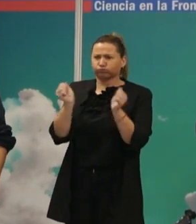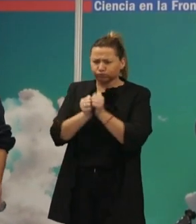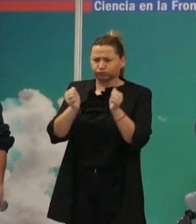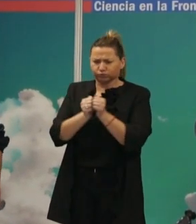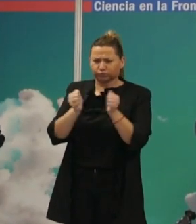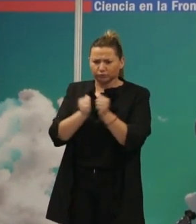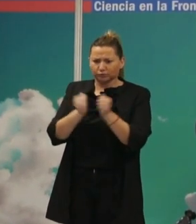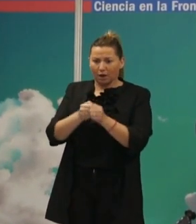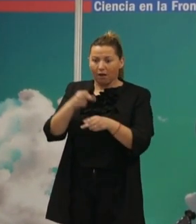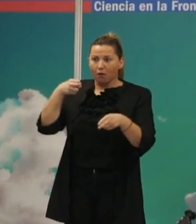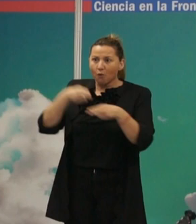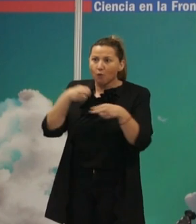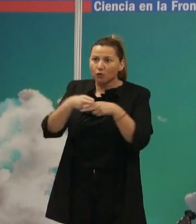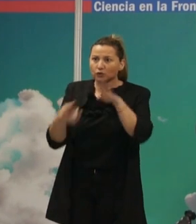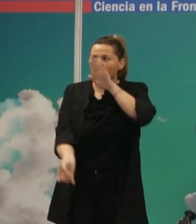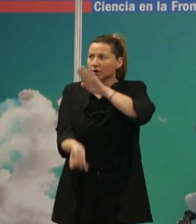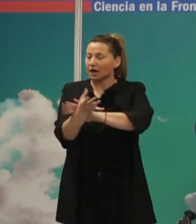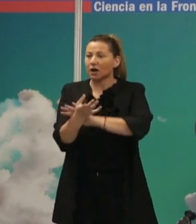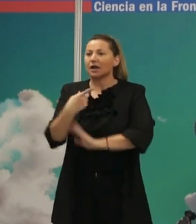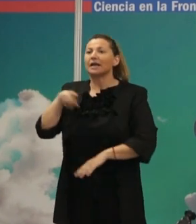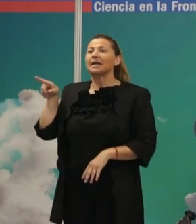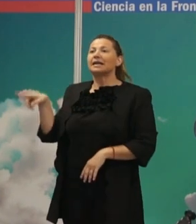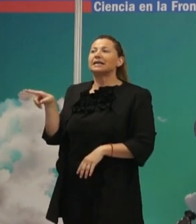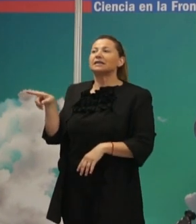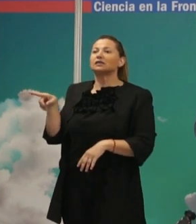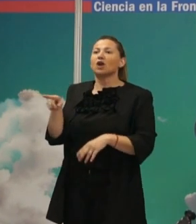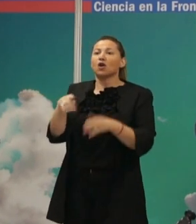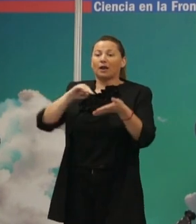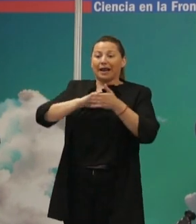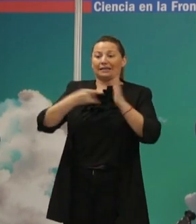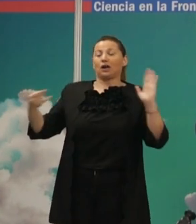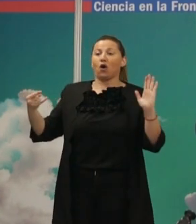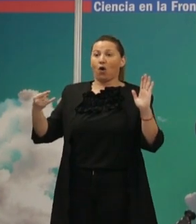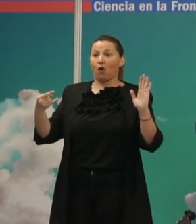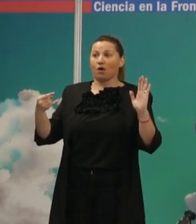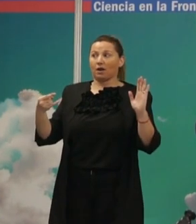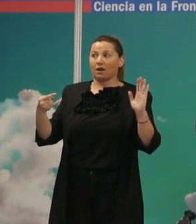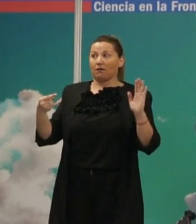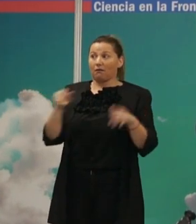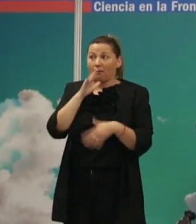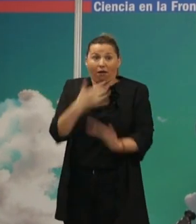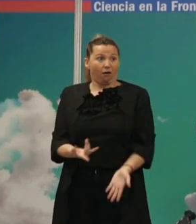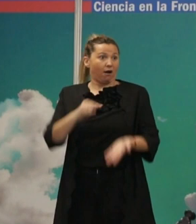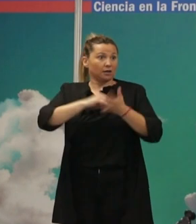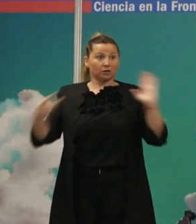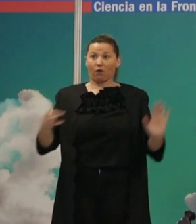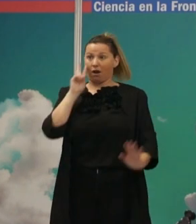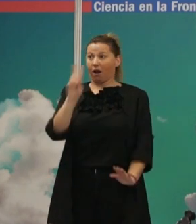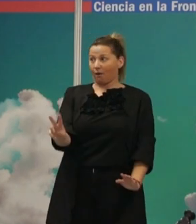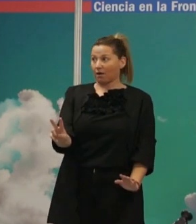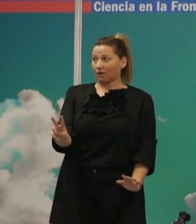es el primer elemento de la tecnología. Hoy, nuestra tecnología, ya veis lo que es. Con lo cual,